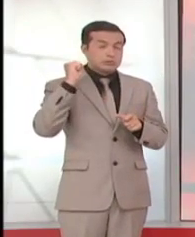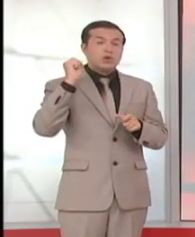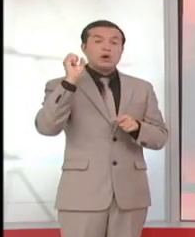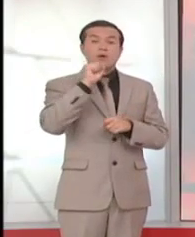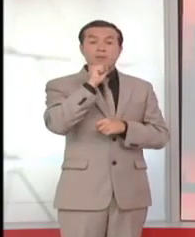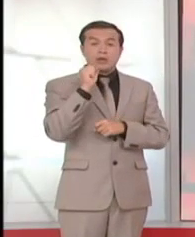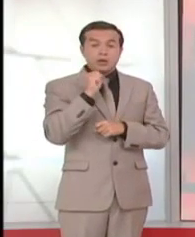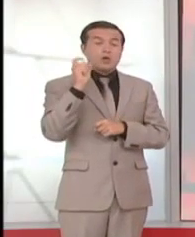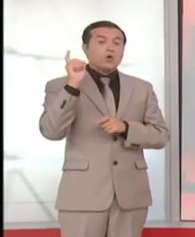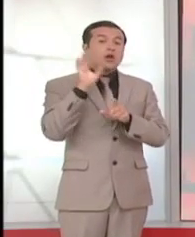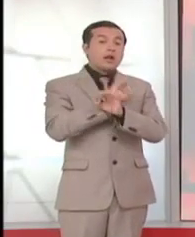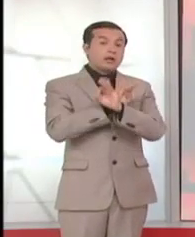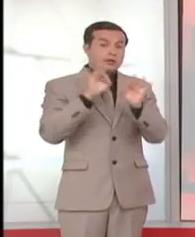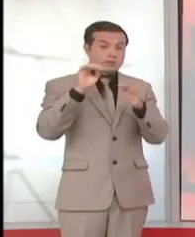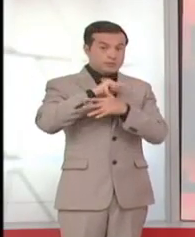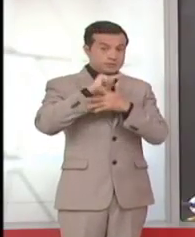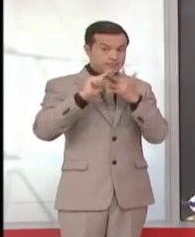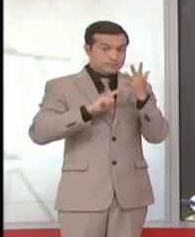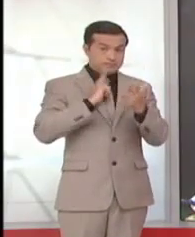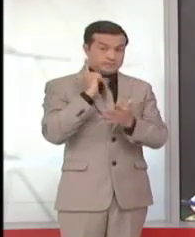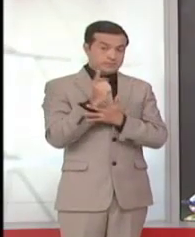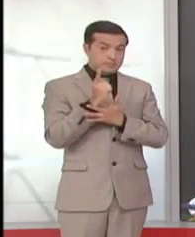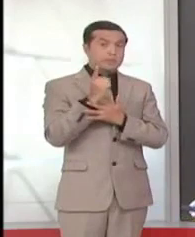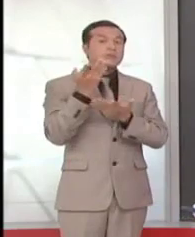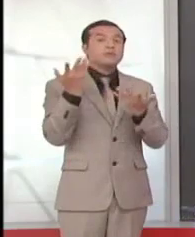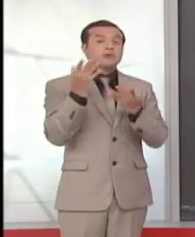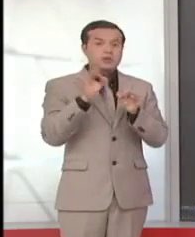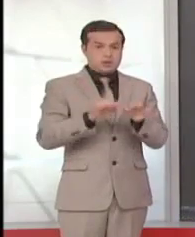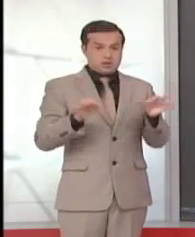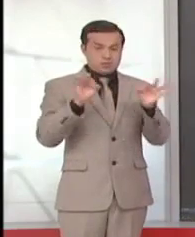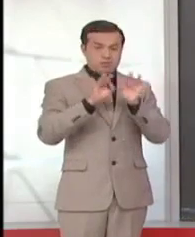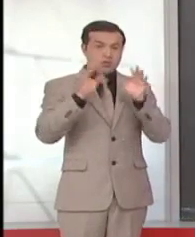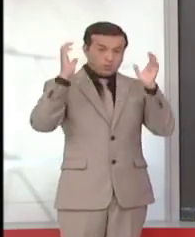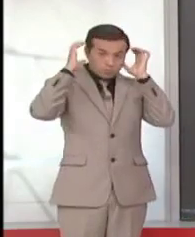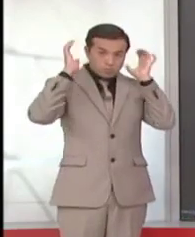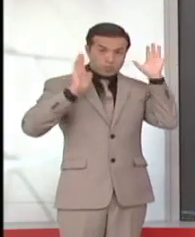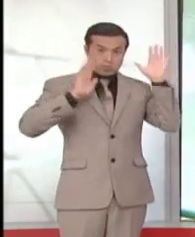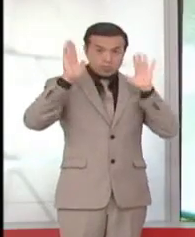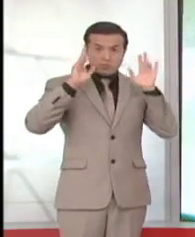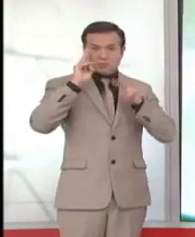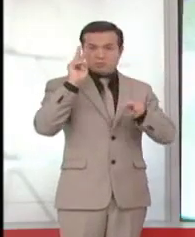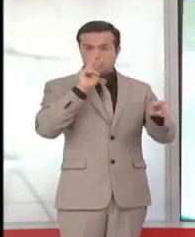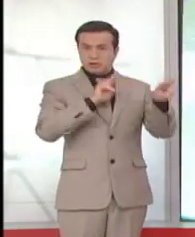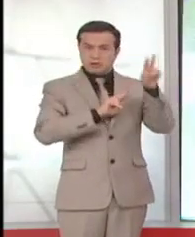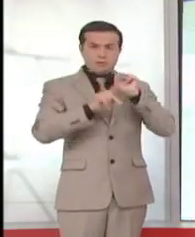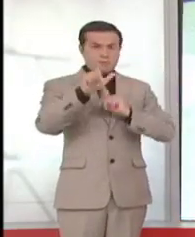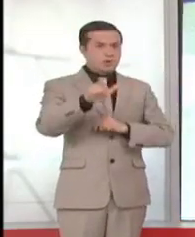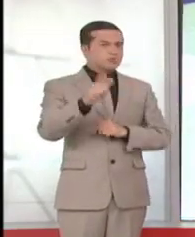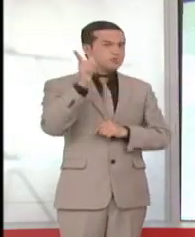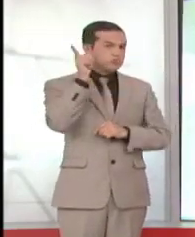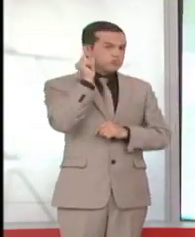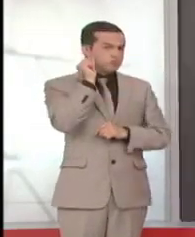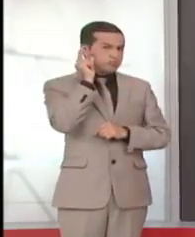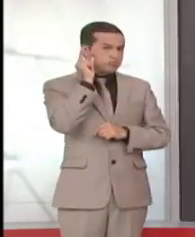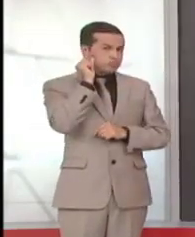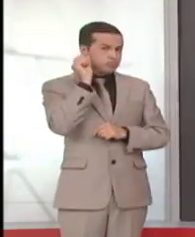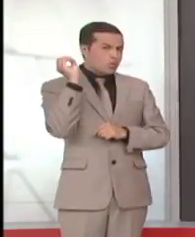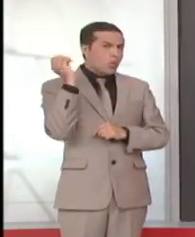higiene, entre otros. Por ello se realiza el examen audiológico completo que determinará la afectación o métodos preventivos